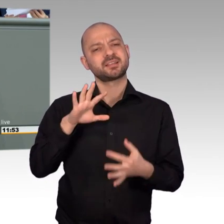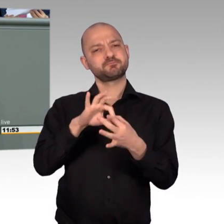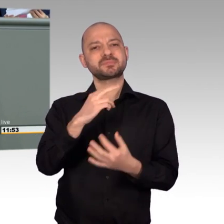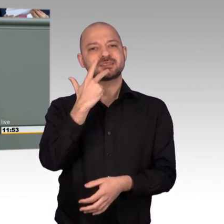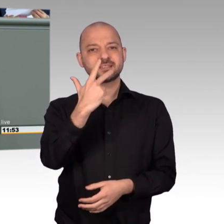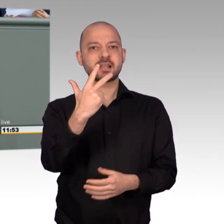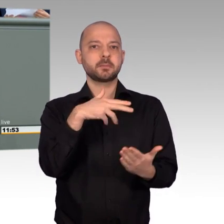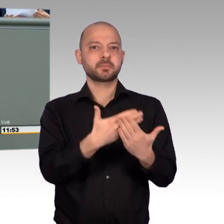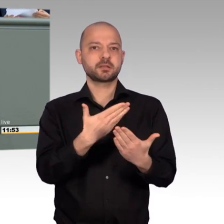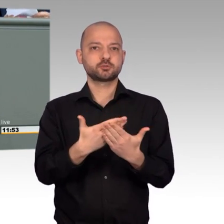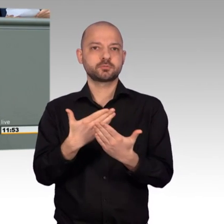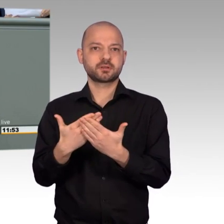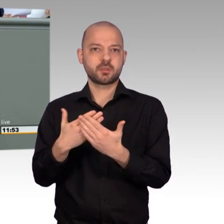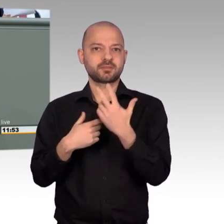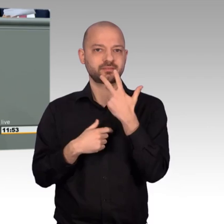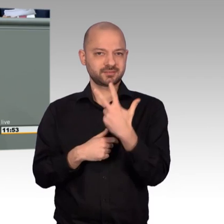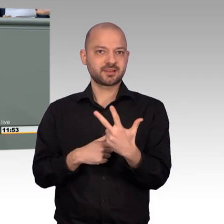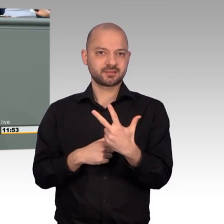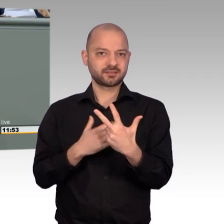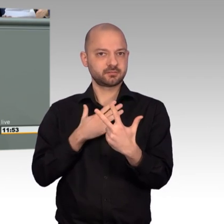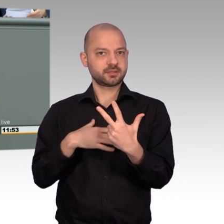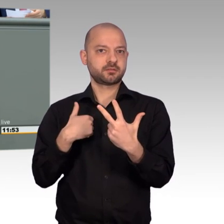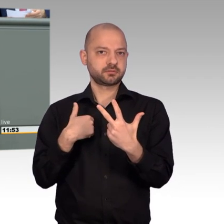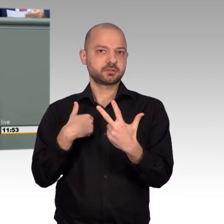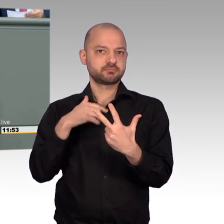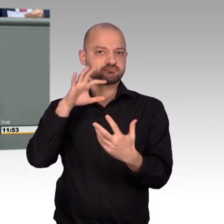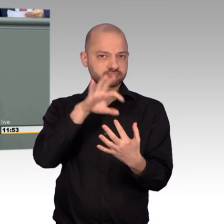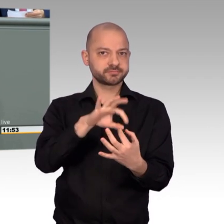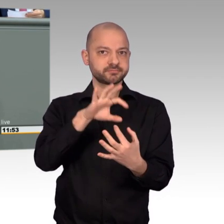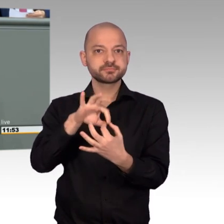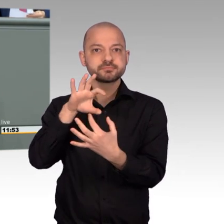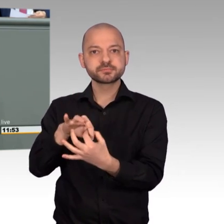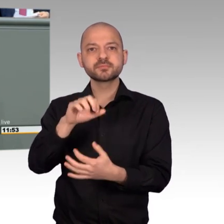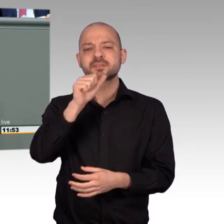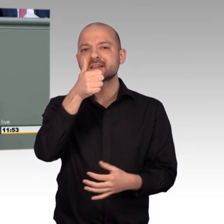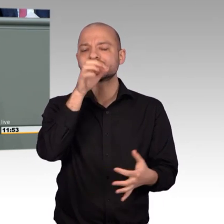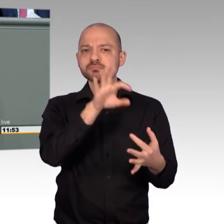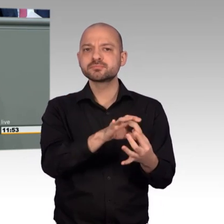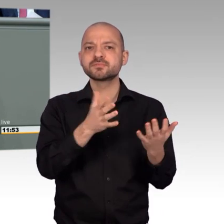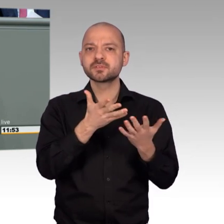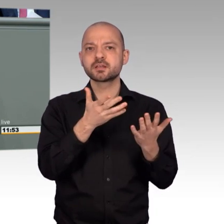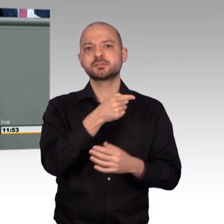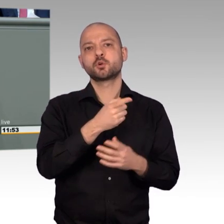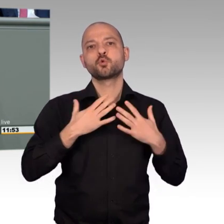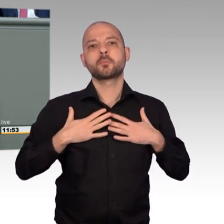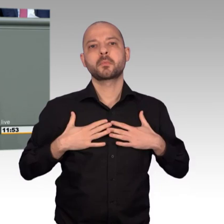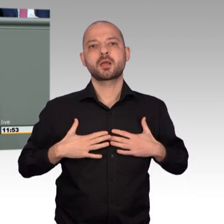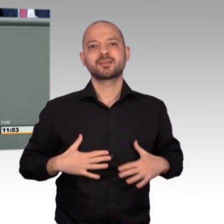von Daesh keine großen Gebiete mehr kontrollieren und die Menschen dort nicht mehr terrorisieren. Terrorisieren. Aber Terrorregime lassen sich nun mal